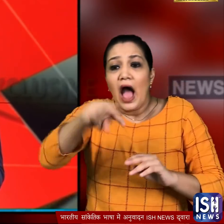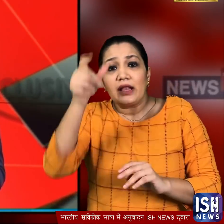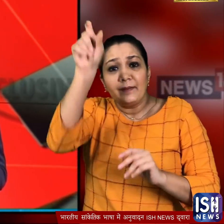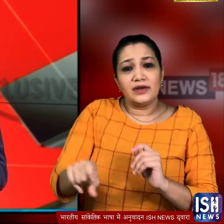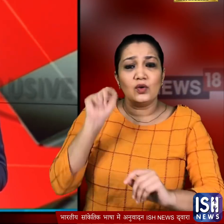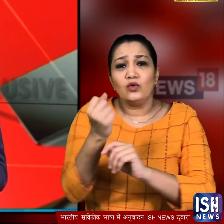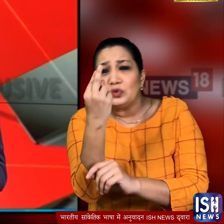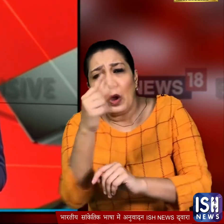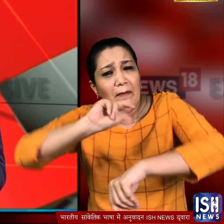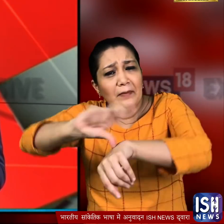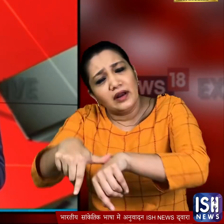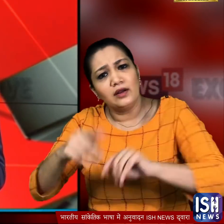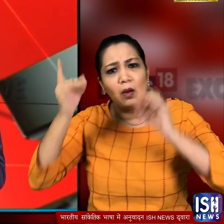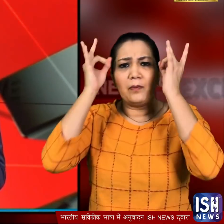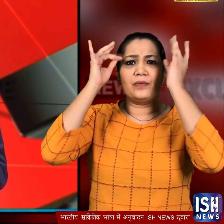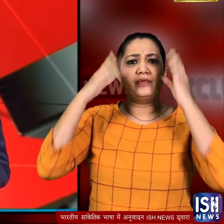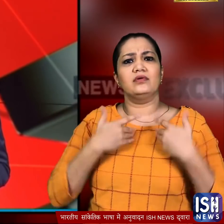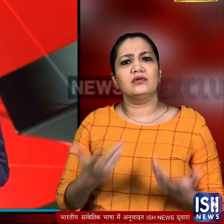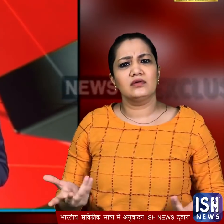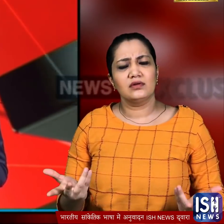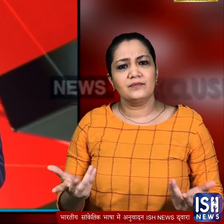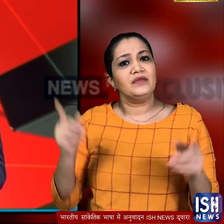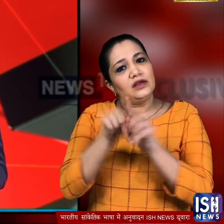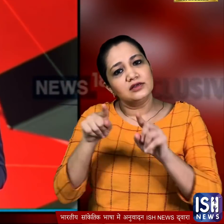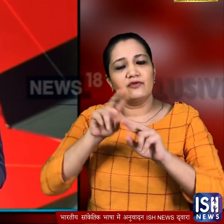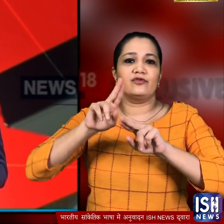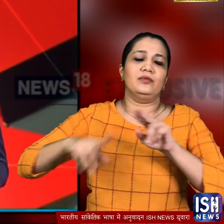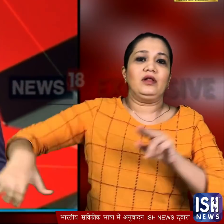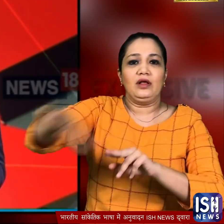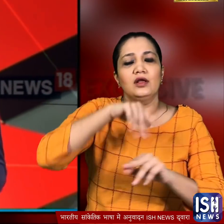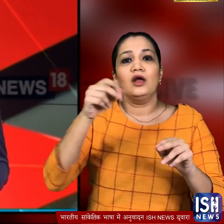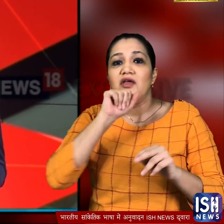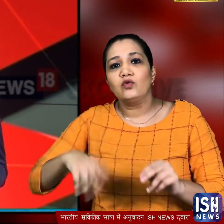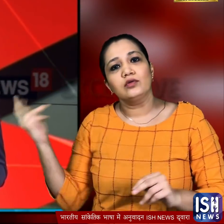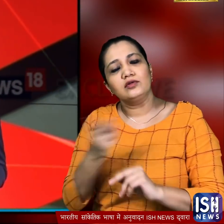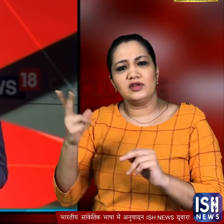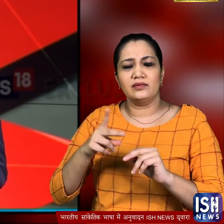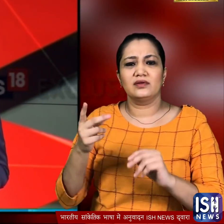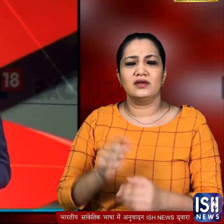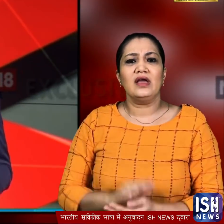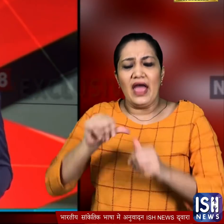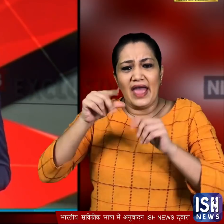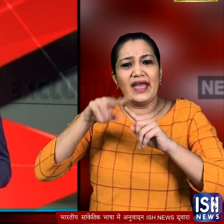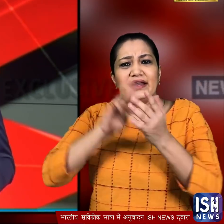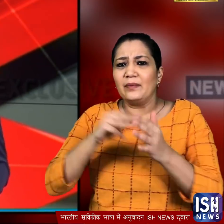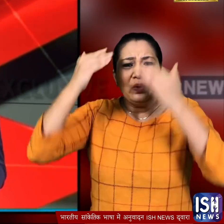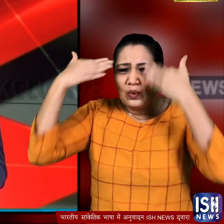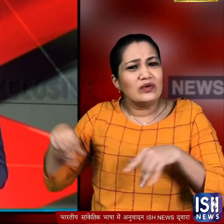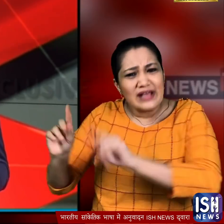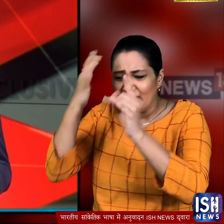काम में दो मिनट की देरी पर भी हमारा दिमाग खराब हो जाता है जैसा कि फिरोजाबाद में उन दो यूगों का हो गया जिनको ATM की ABCD तक नहीं मालूं फिर भी